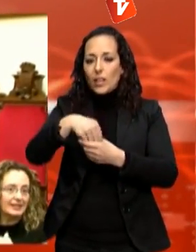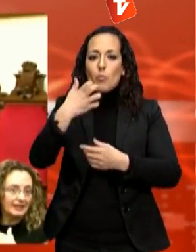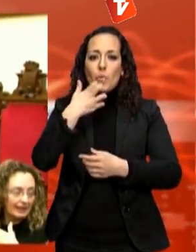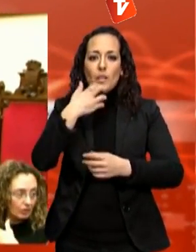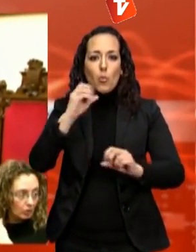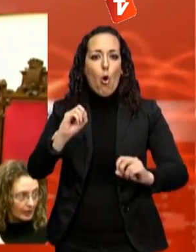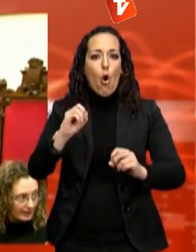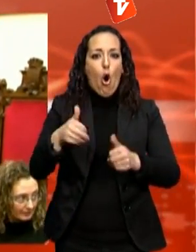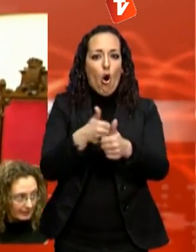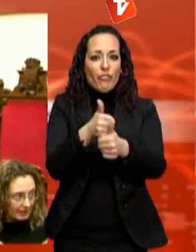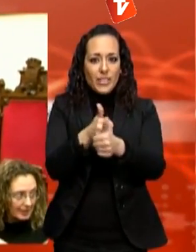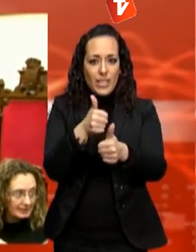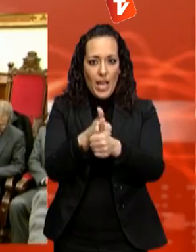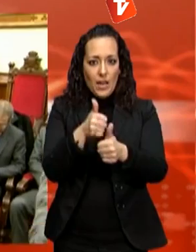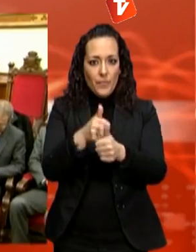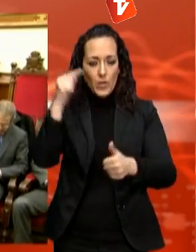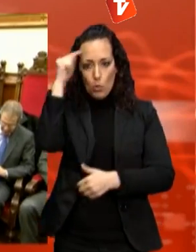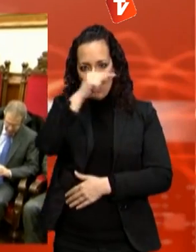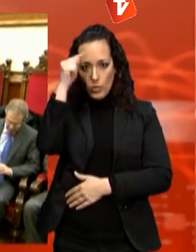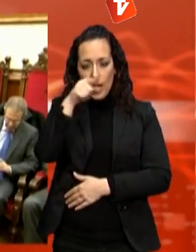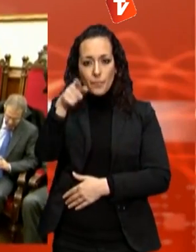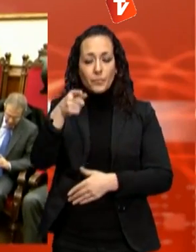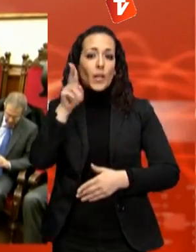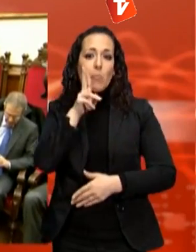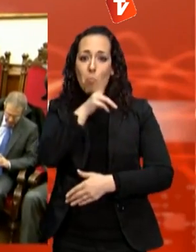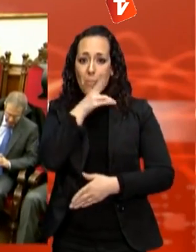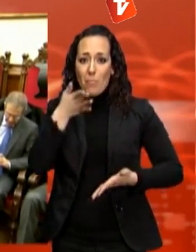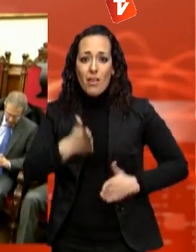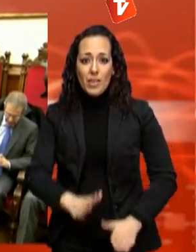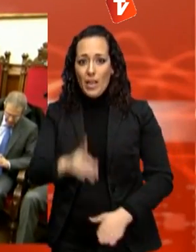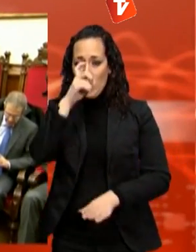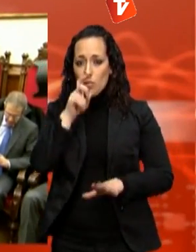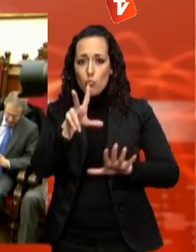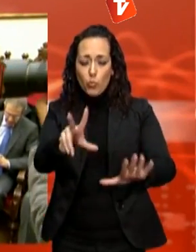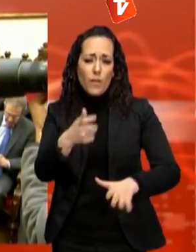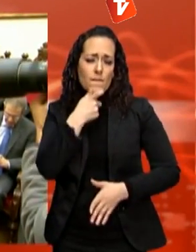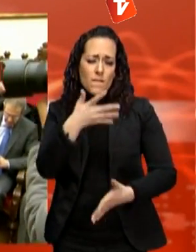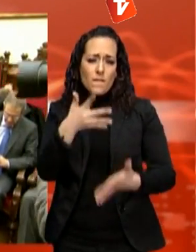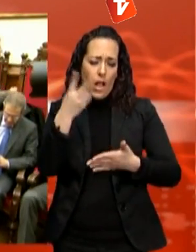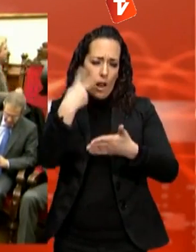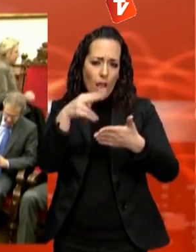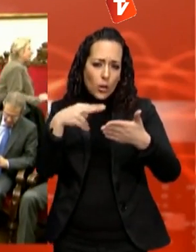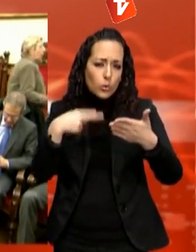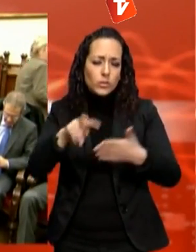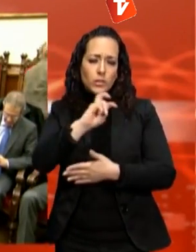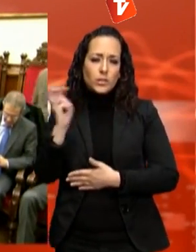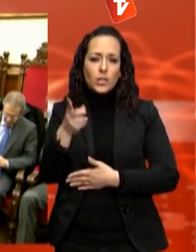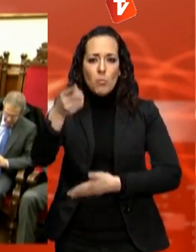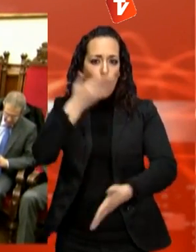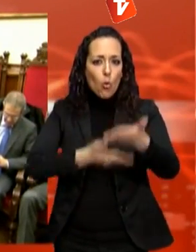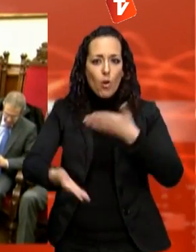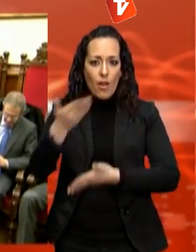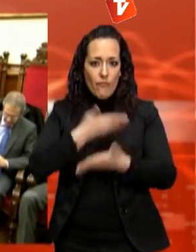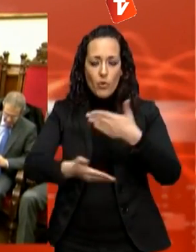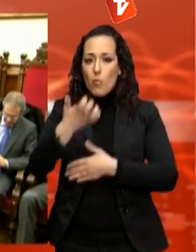de notari. Mare d'una filla de 9 anys, li agrada l'esport, la lectura i escriure guions cinematogràfics i col·labora amb entitats de caire social